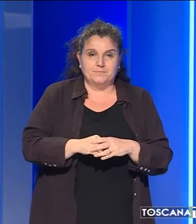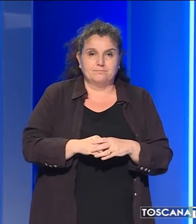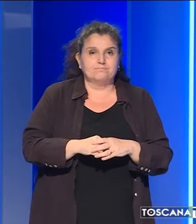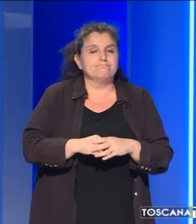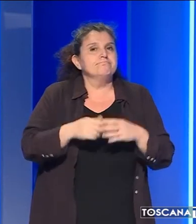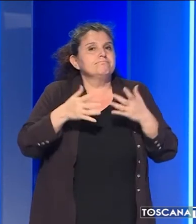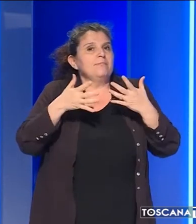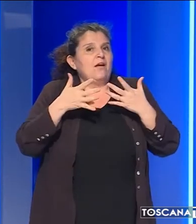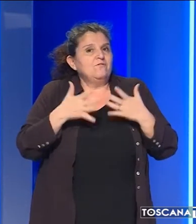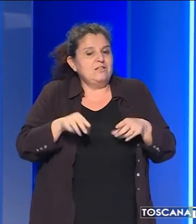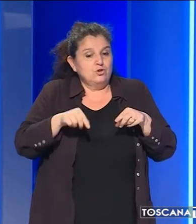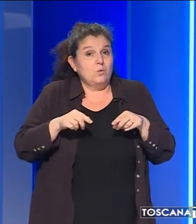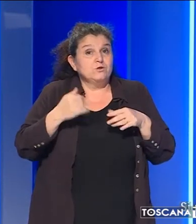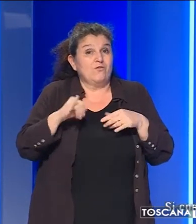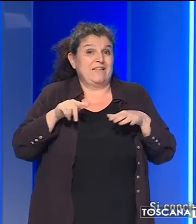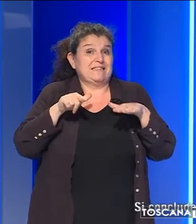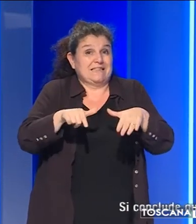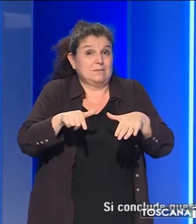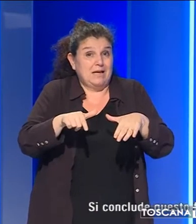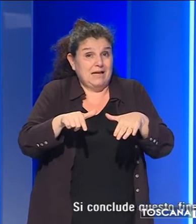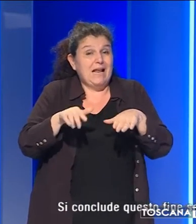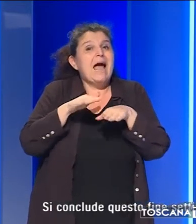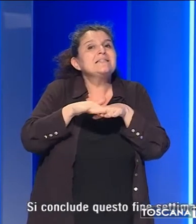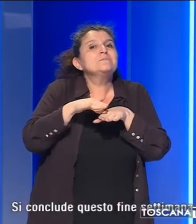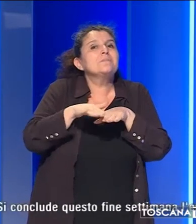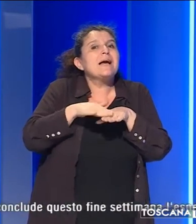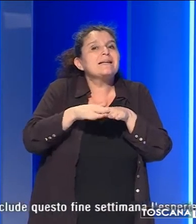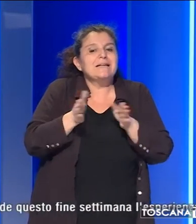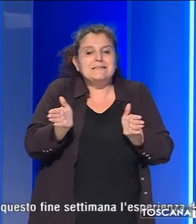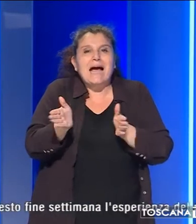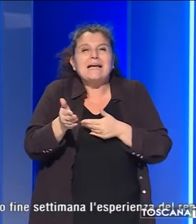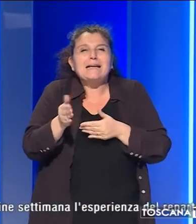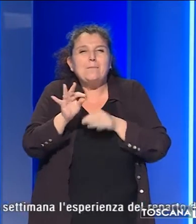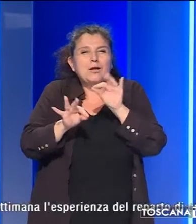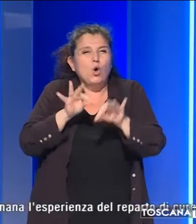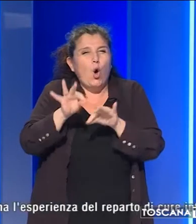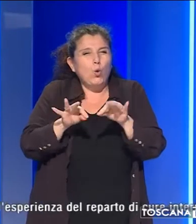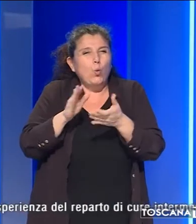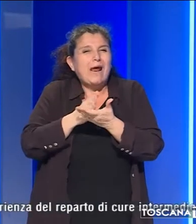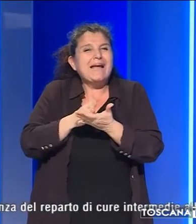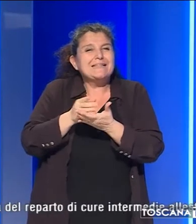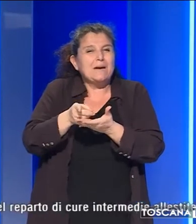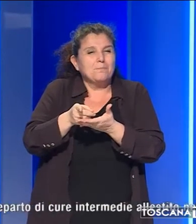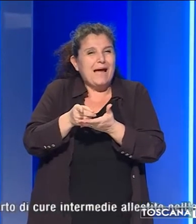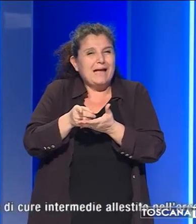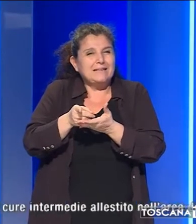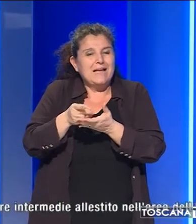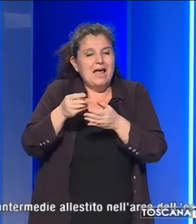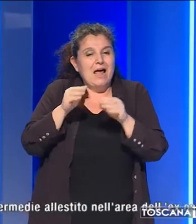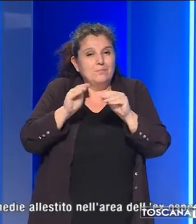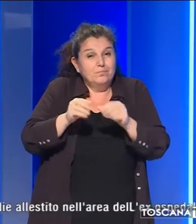Si conclude questo fine settimana l'esperienza del reparto di cure intermedie allestito nell'area